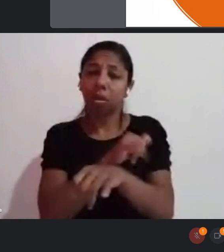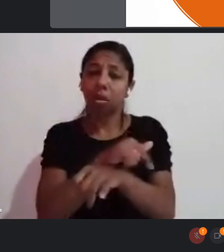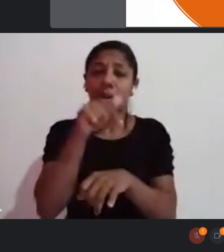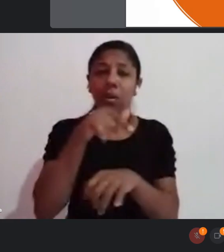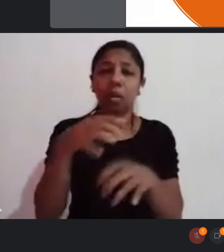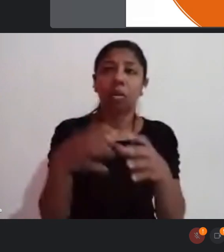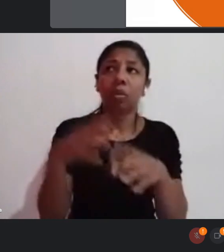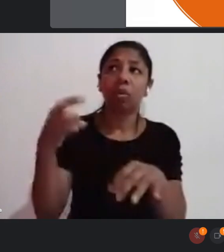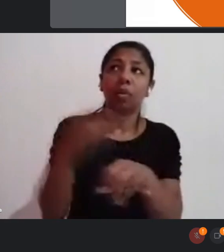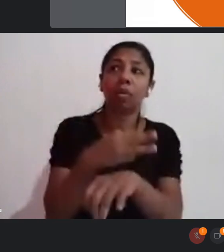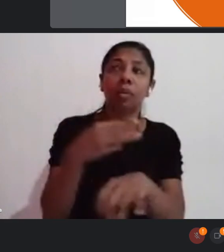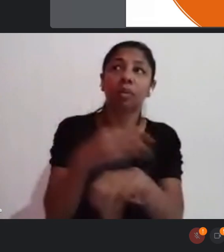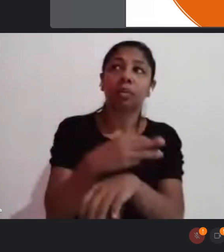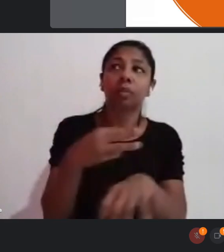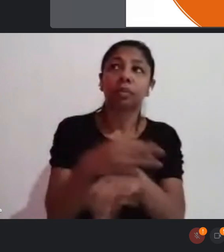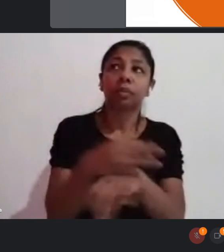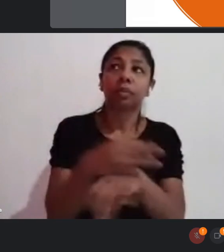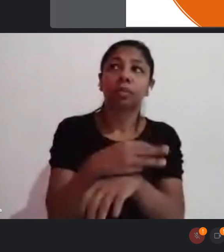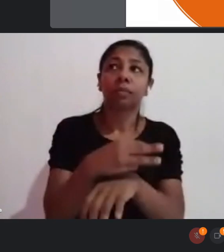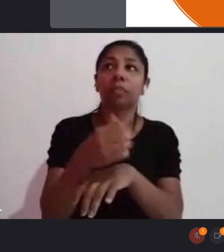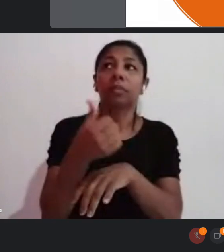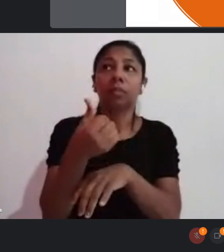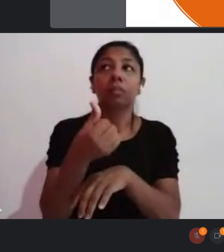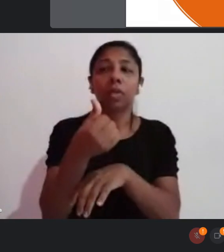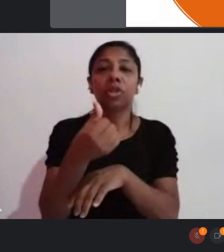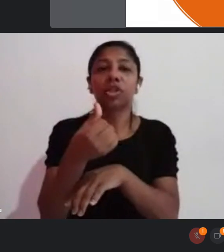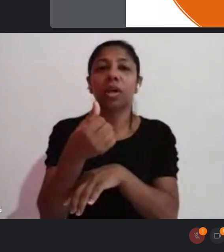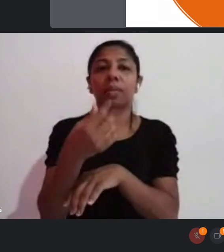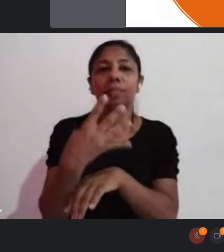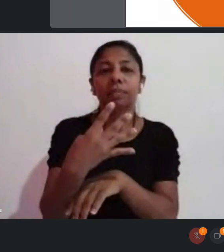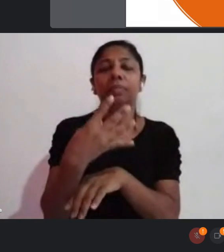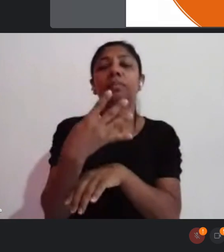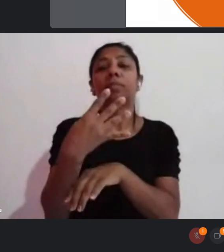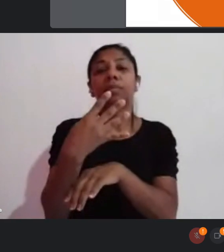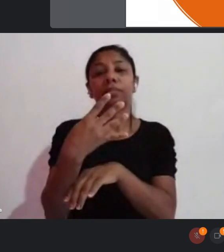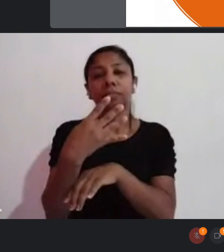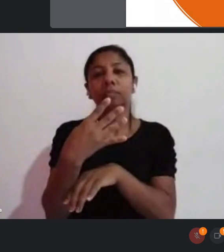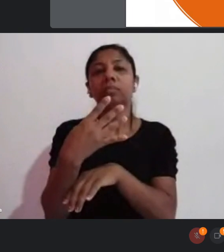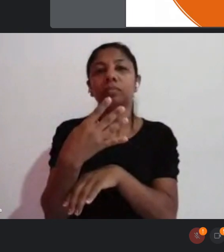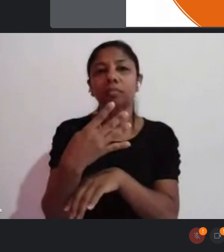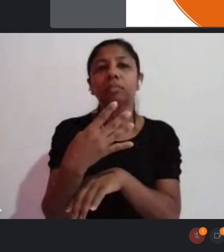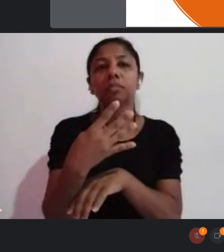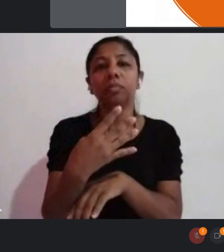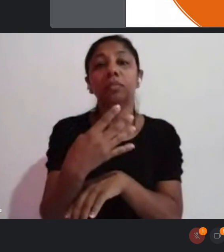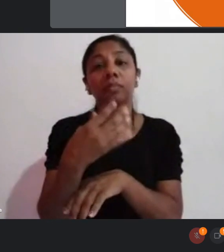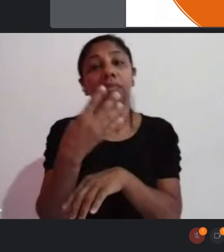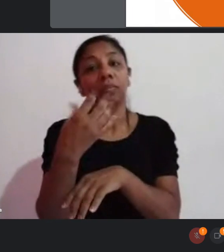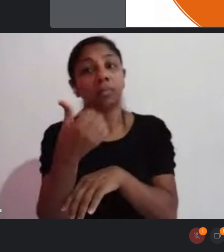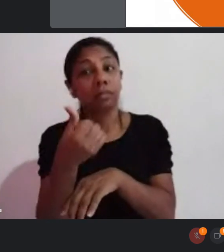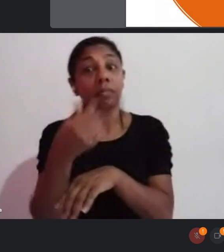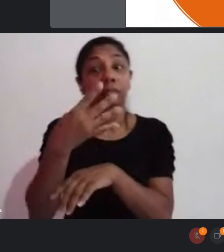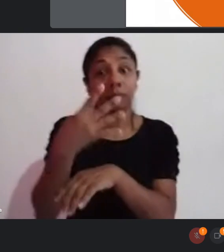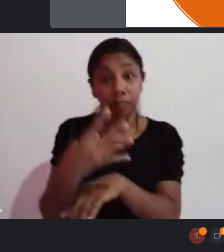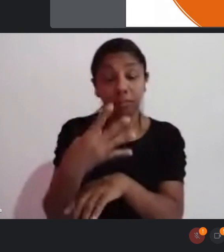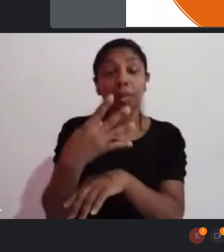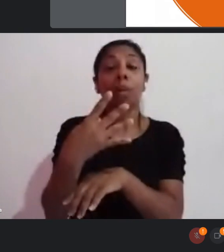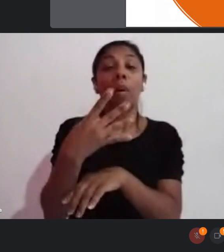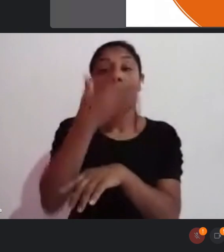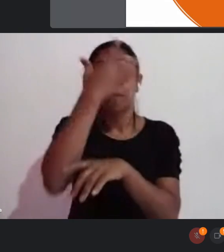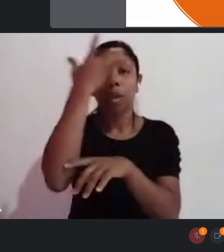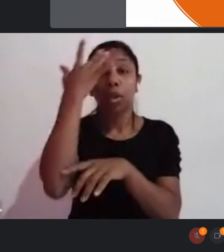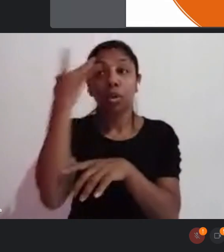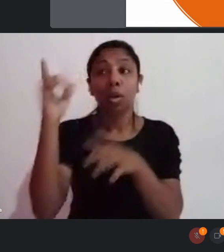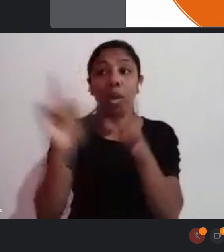Luísa? 64. Então, já subiu de ontem para hoje, a gente está com 64 membros no WhatsApp,